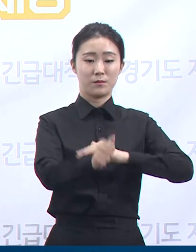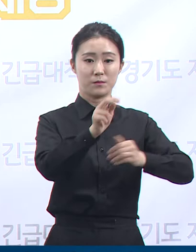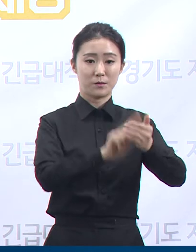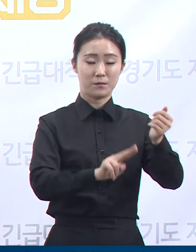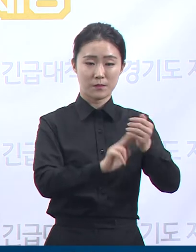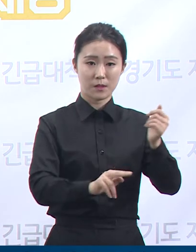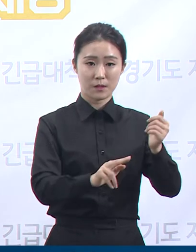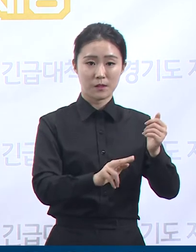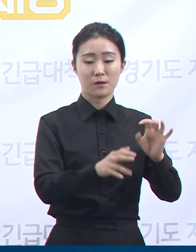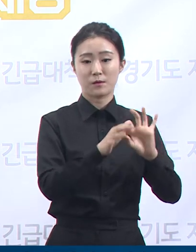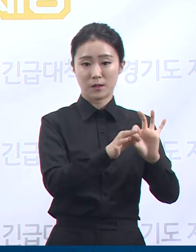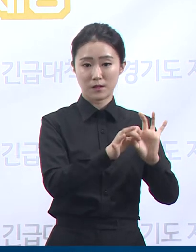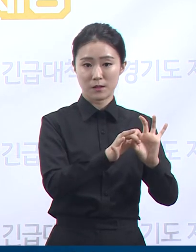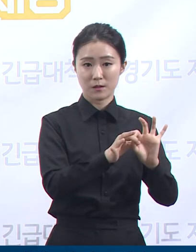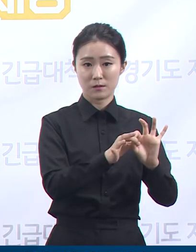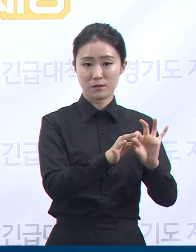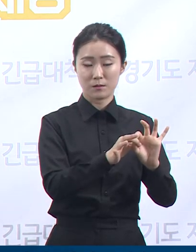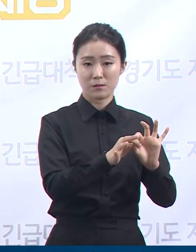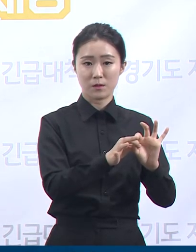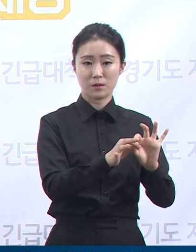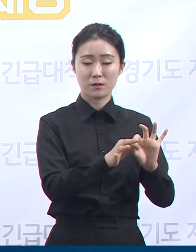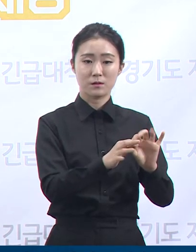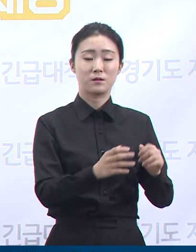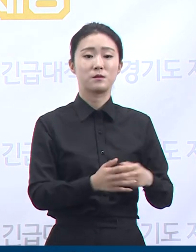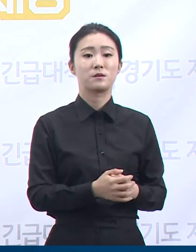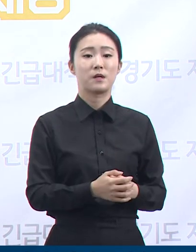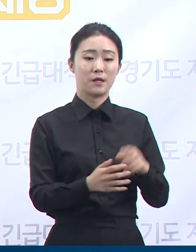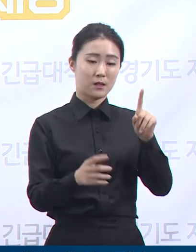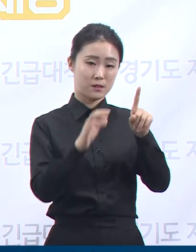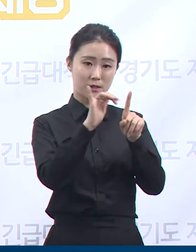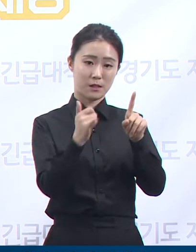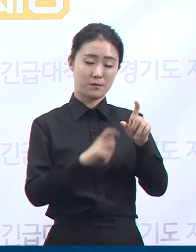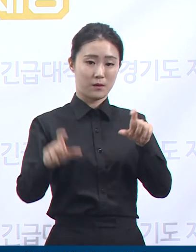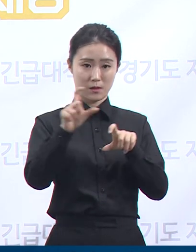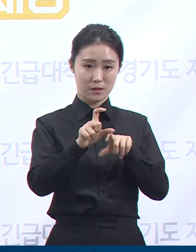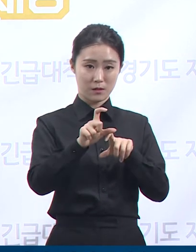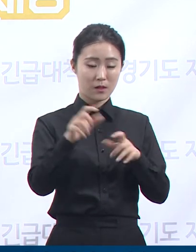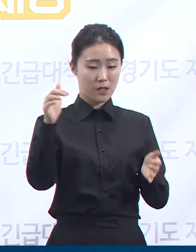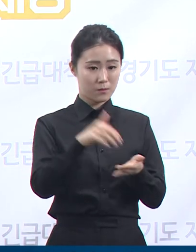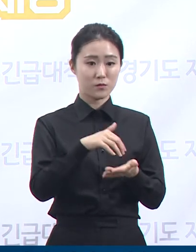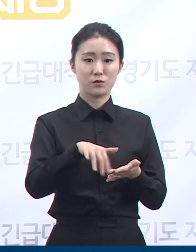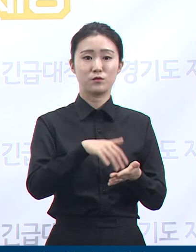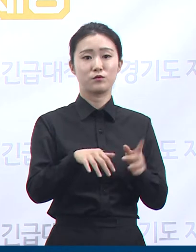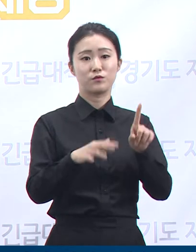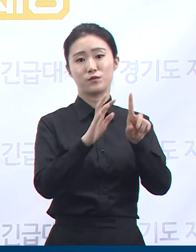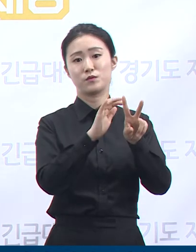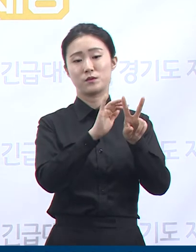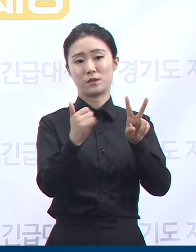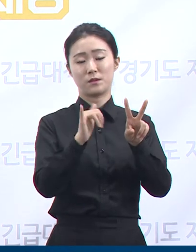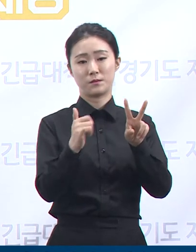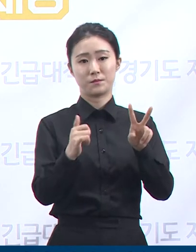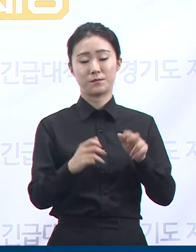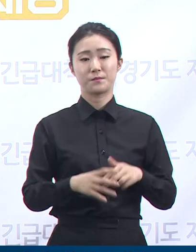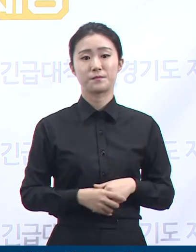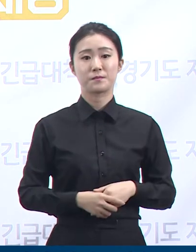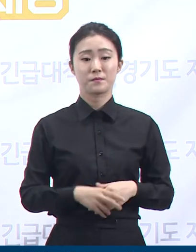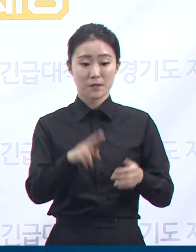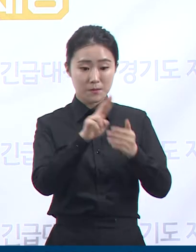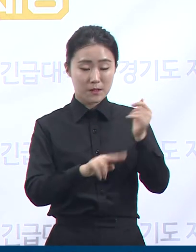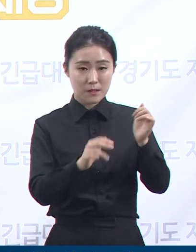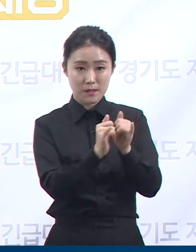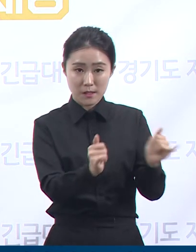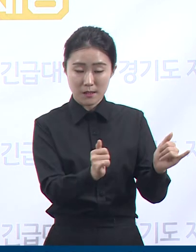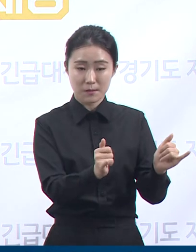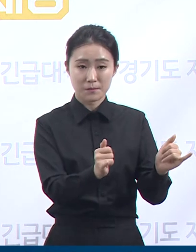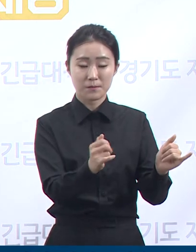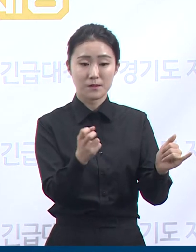전일 0시 대비 1명이 증가한 총 2명입니다. 추가 확진자는 기확진된 해당 방문 판매 업자와 7월